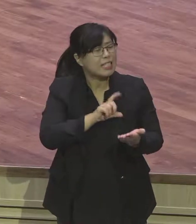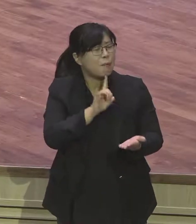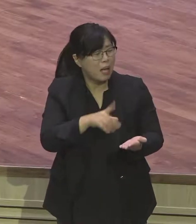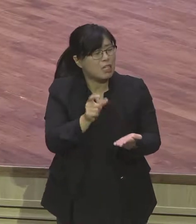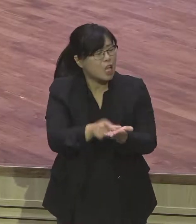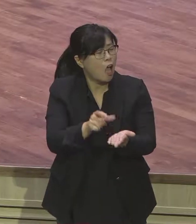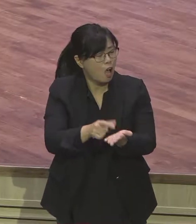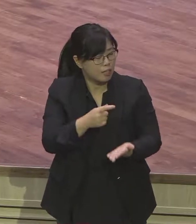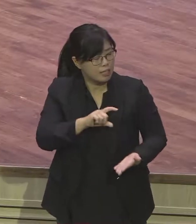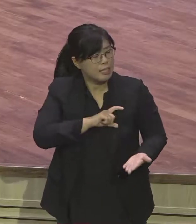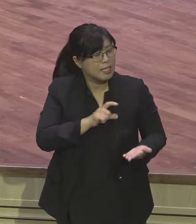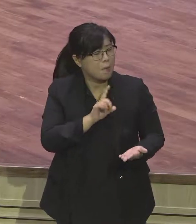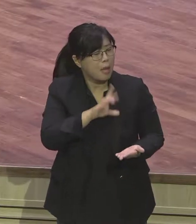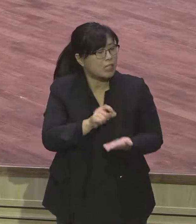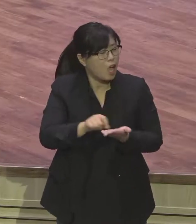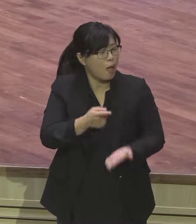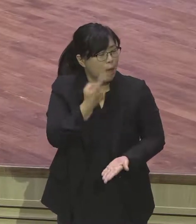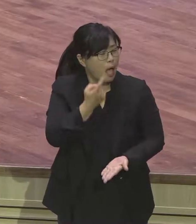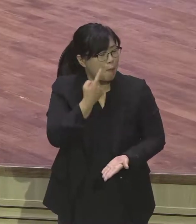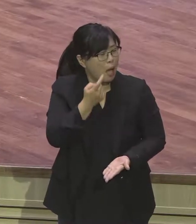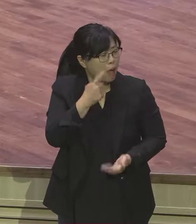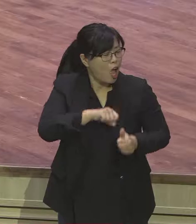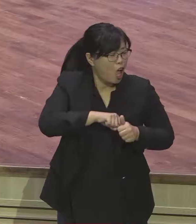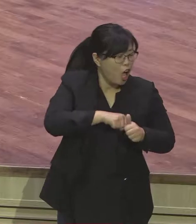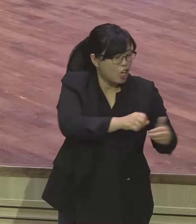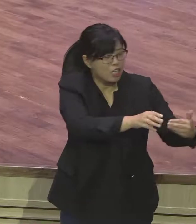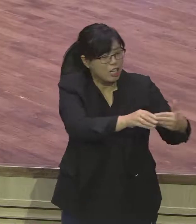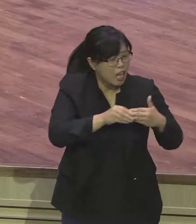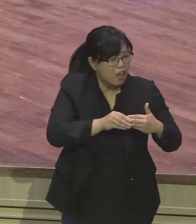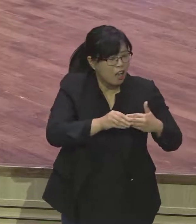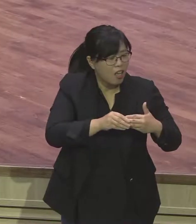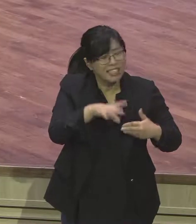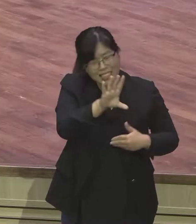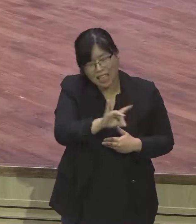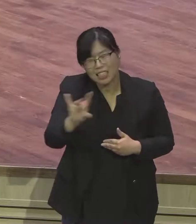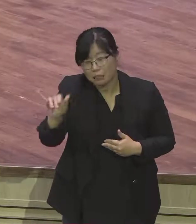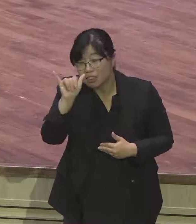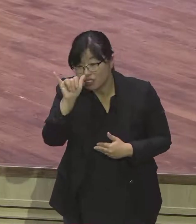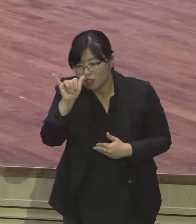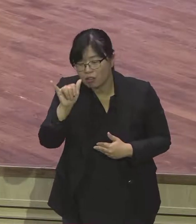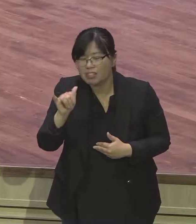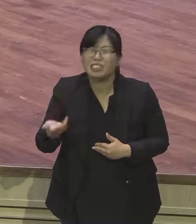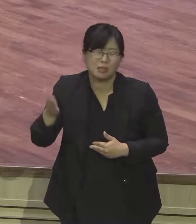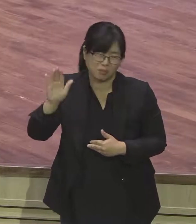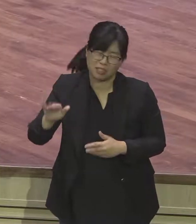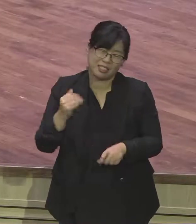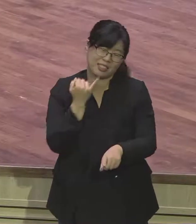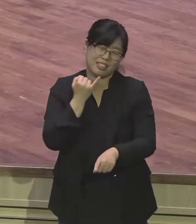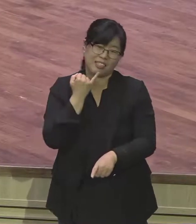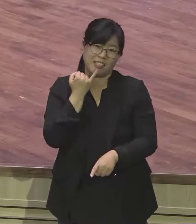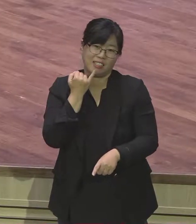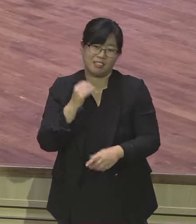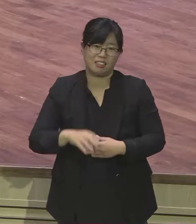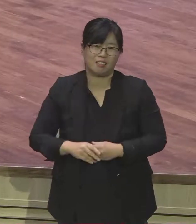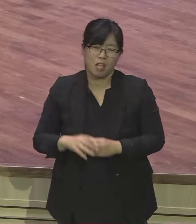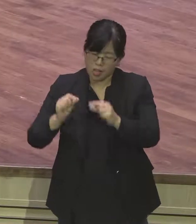새친자 불친자를 등록할 수도 시킬 수 있지만 대부분은 전도하도록 전도자를 키우는 사역을 하고 있어요.